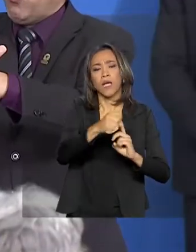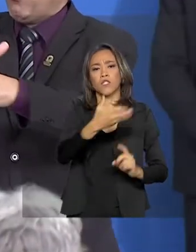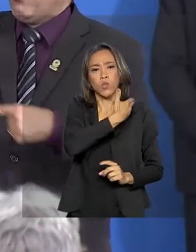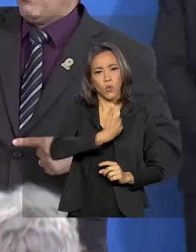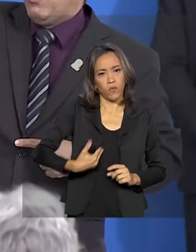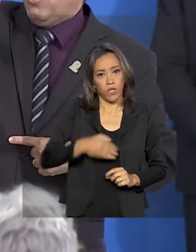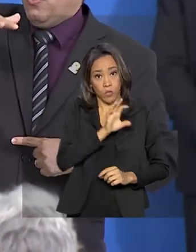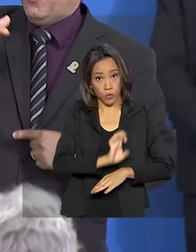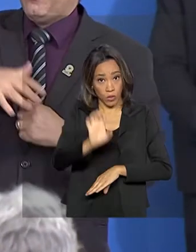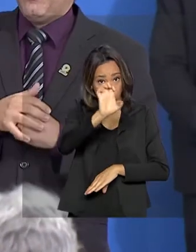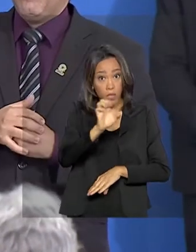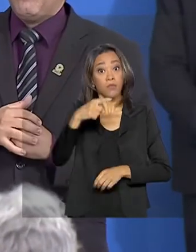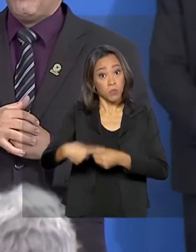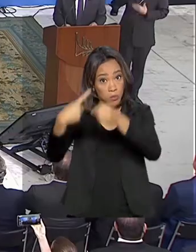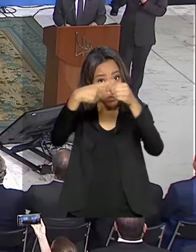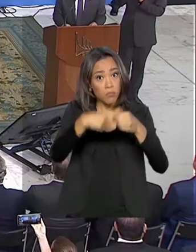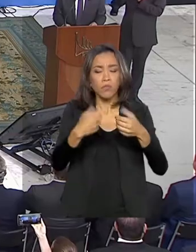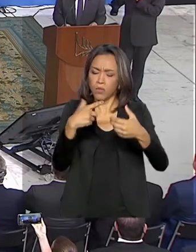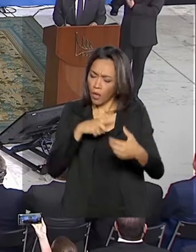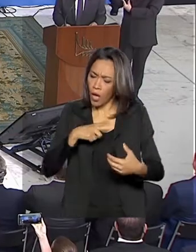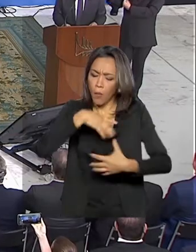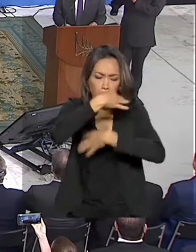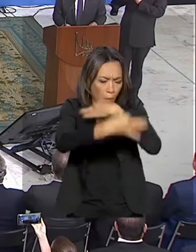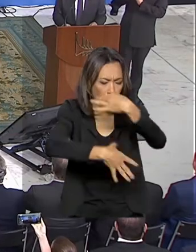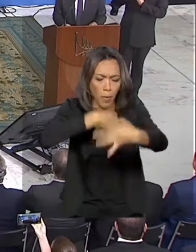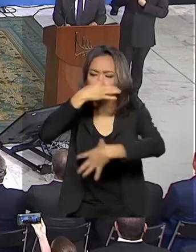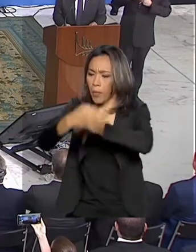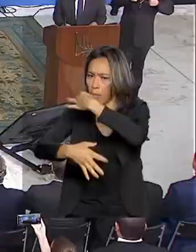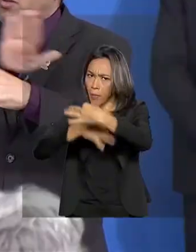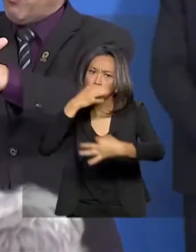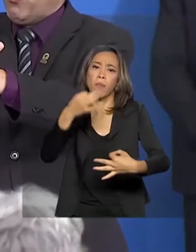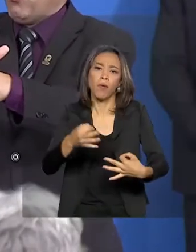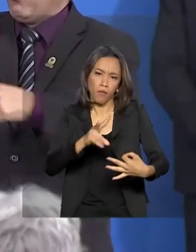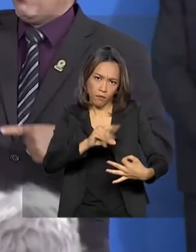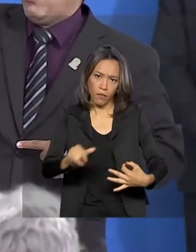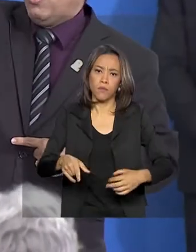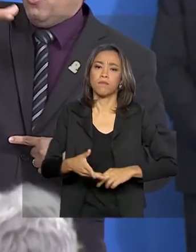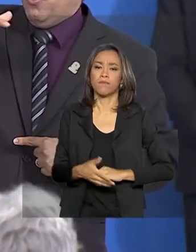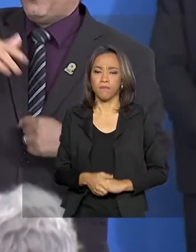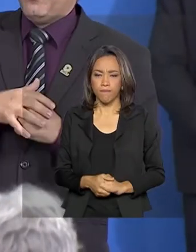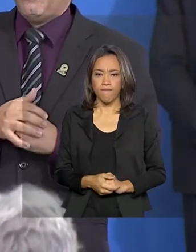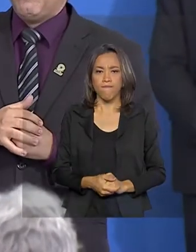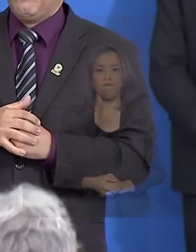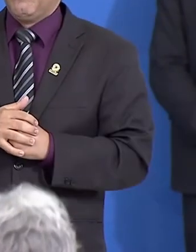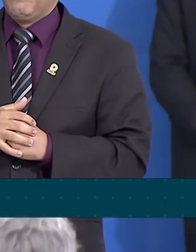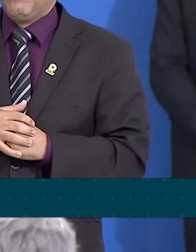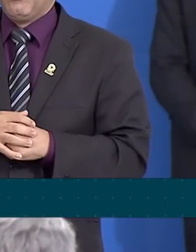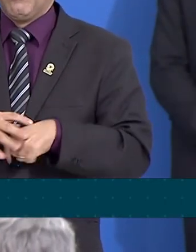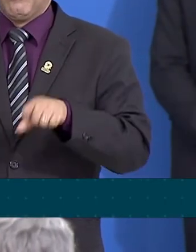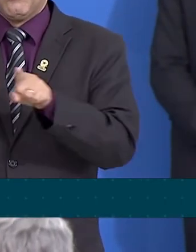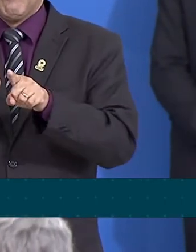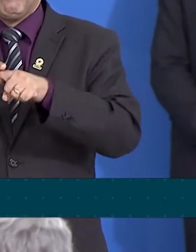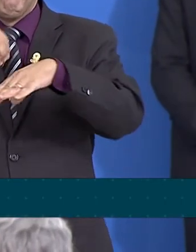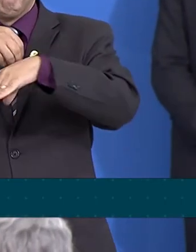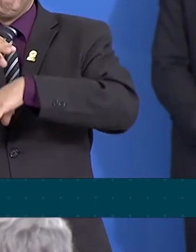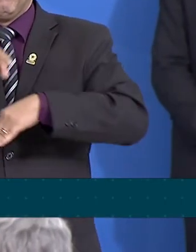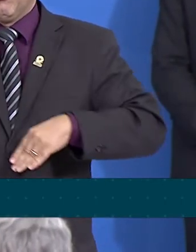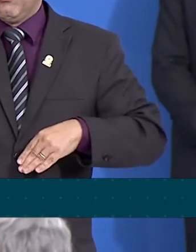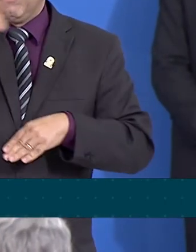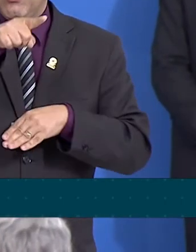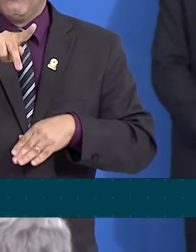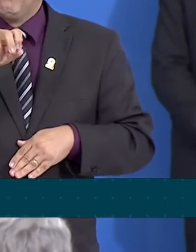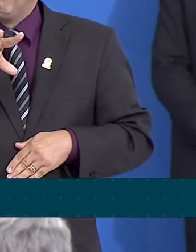terão espaço para dar sugestões e serão ouvidos pelo governo federal. Dirijo-me também à nossa população,